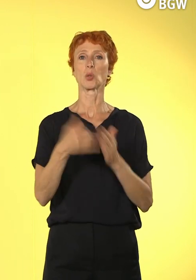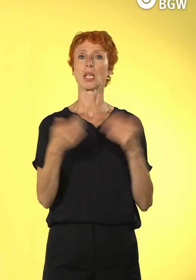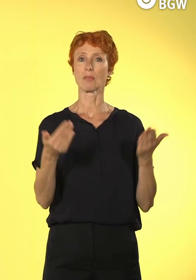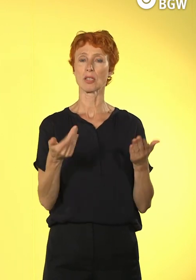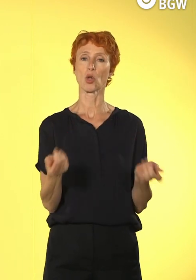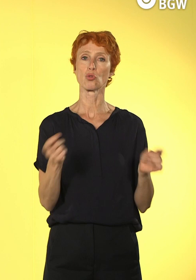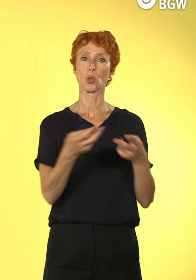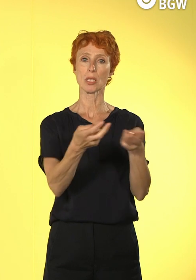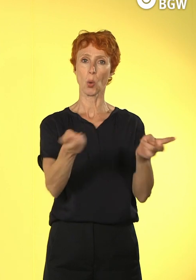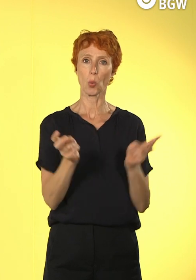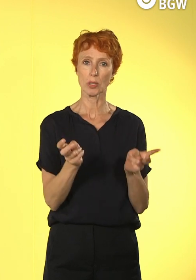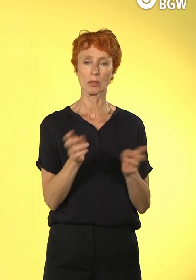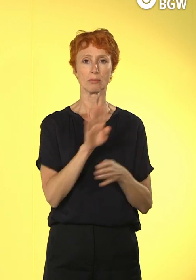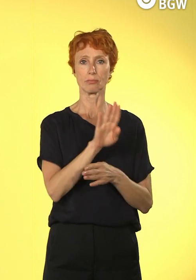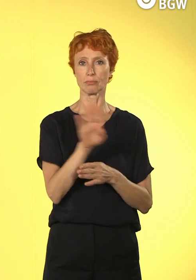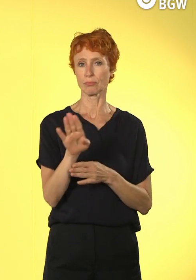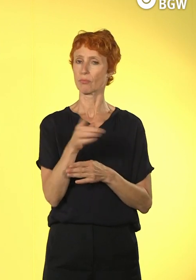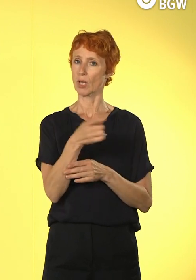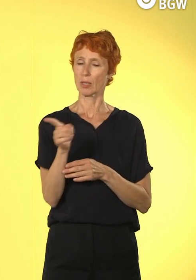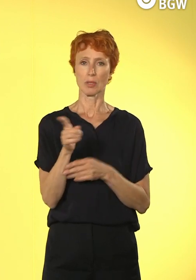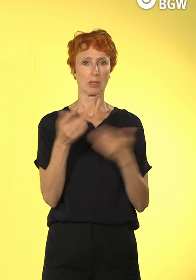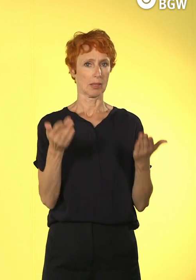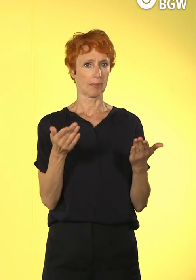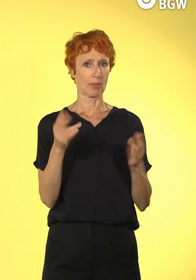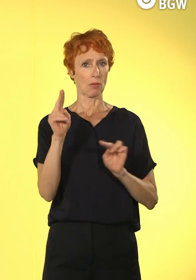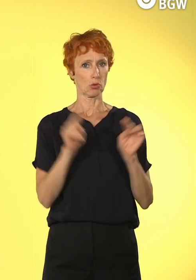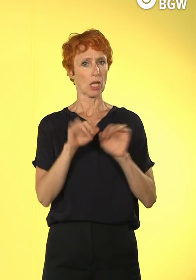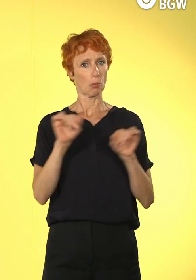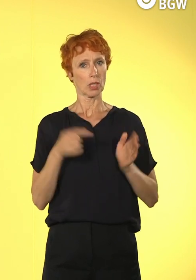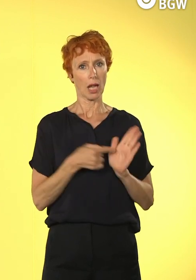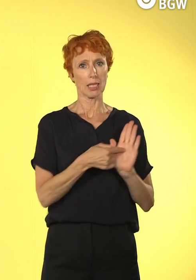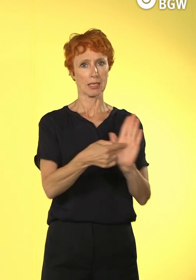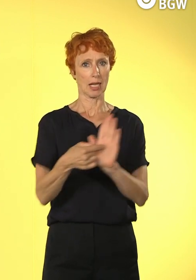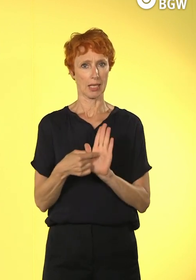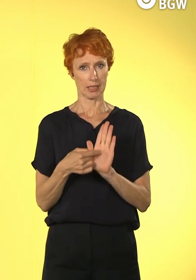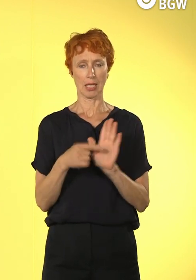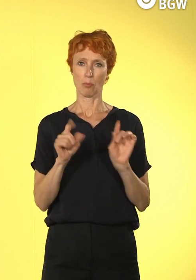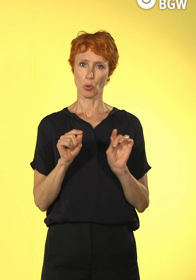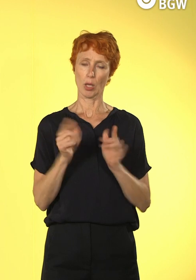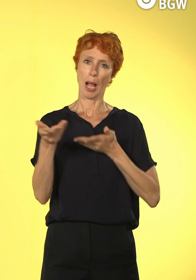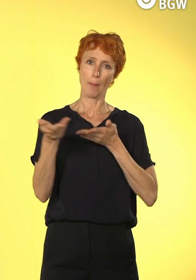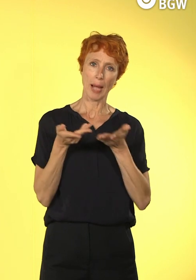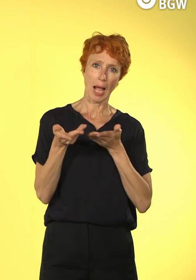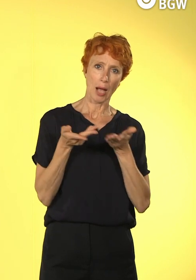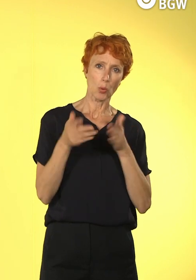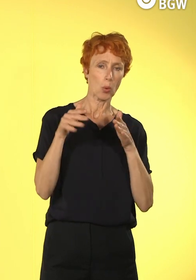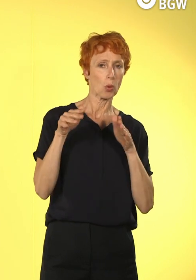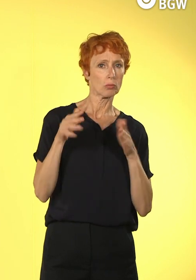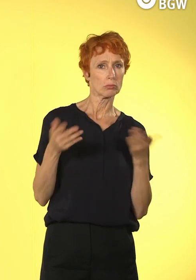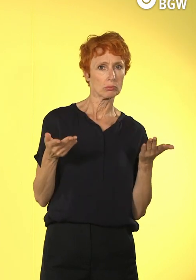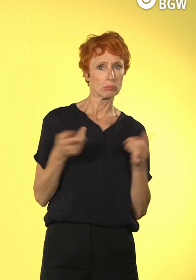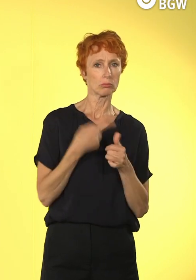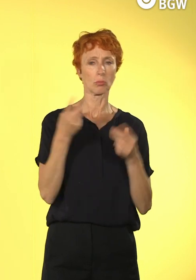indem Sie dann auch nochmal von uns die Möglichkeit bekommen, so eine kleine Beratung oder Hinweise.